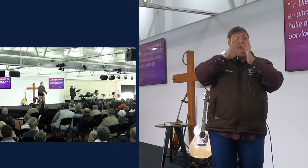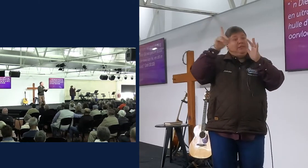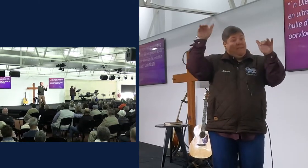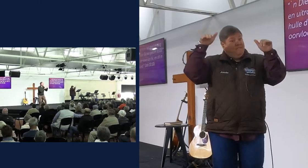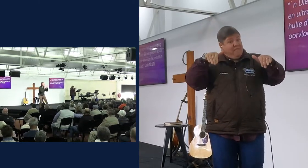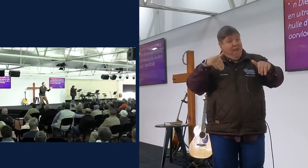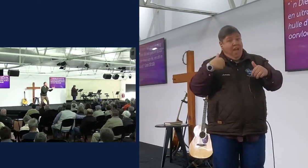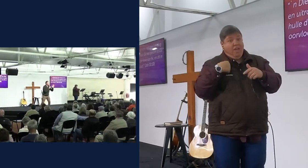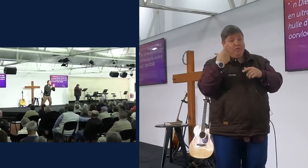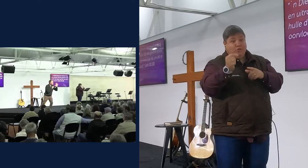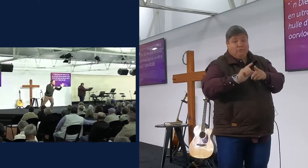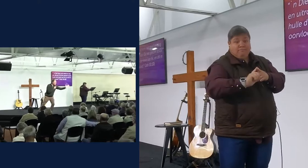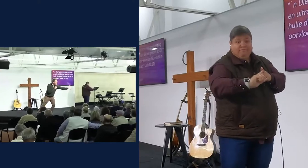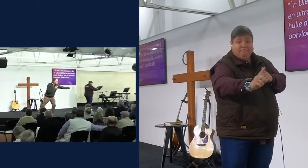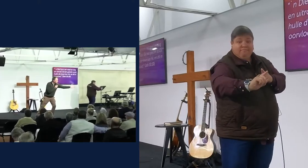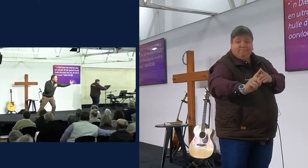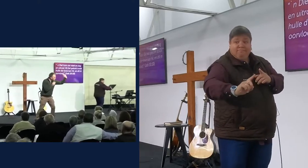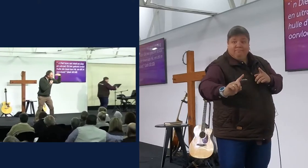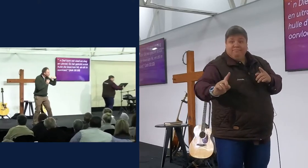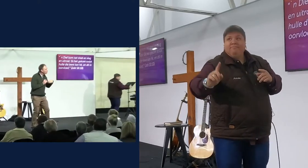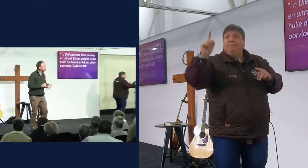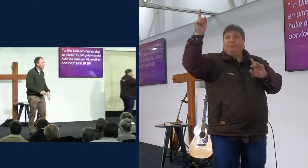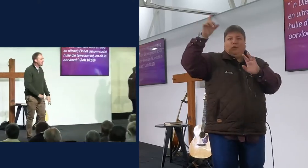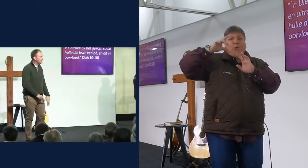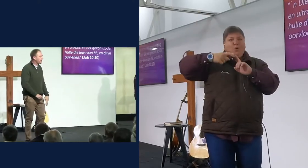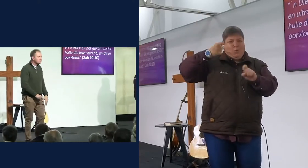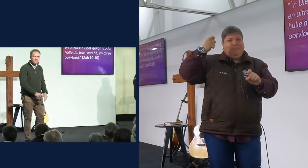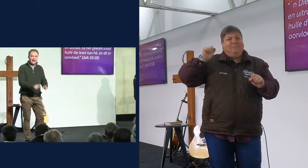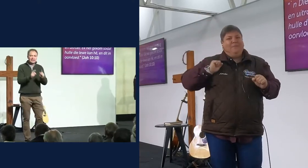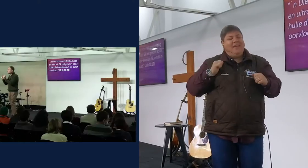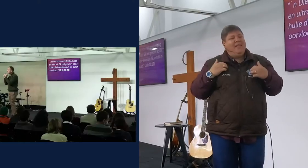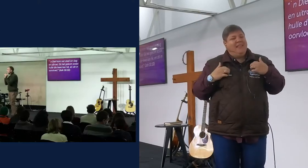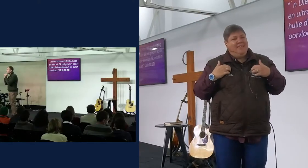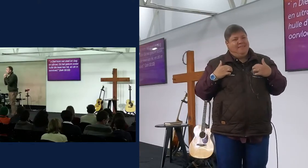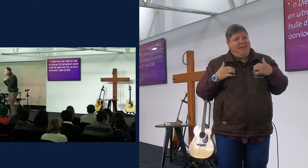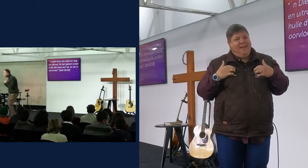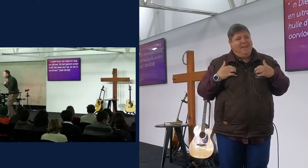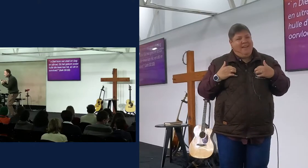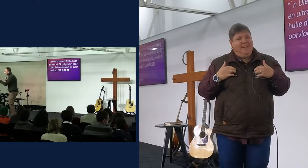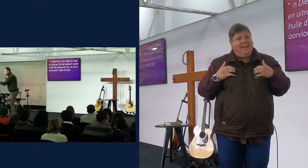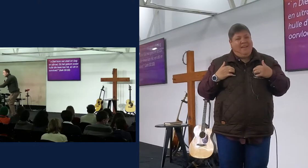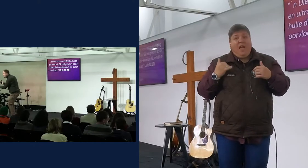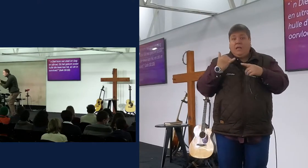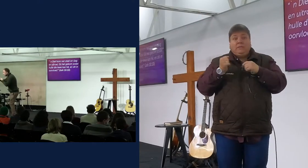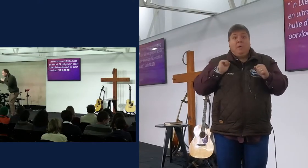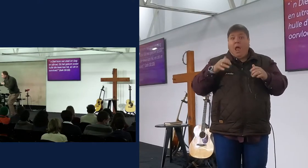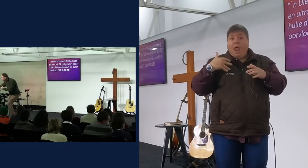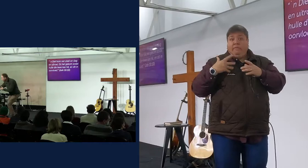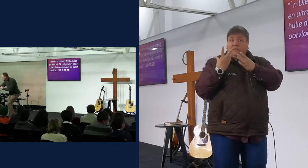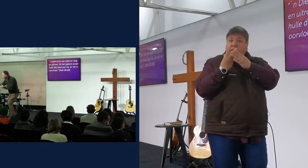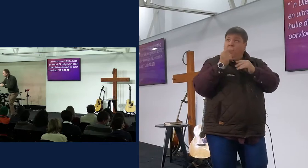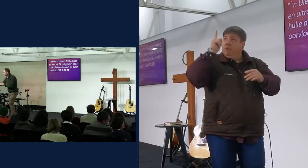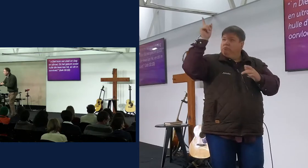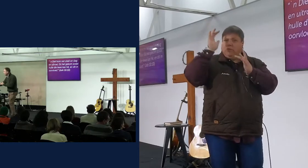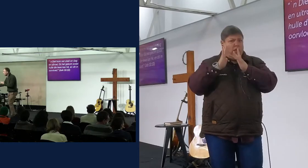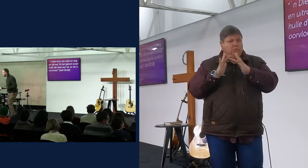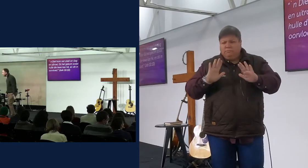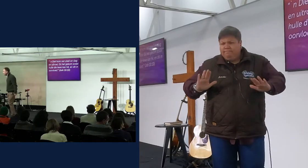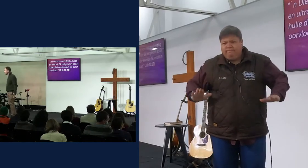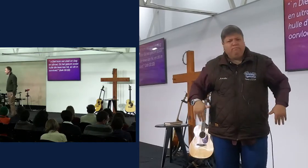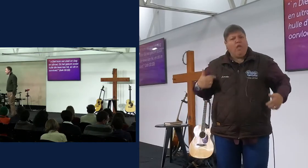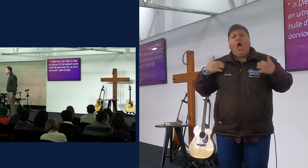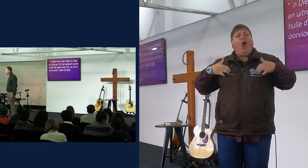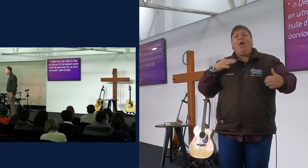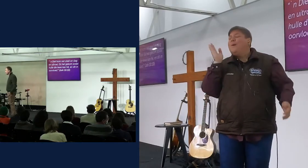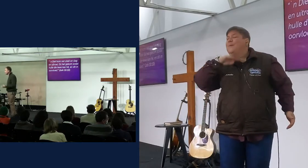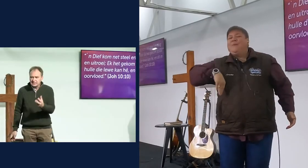verwacht, my leven is in lijn met die roeping wat God vir my leven het, en as my leven nie in lijn is met die roeping wat die heren vir my leven het, nie, gaan ek